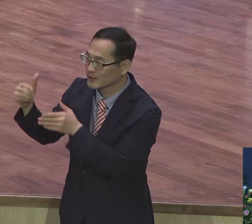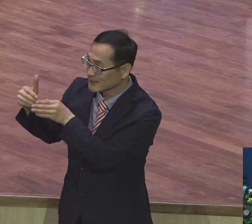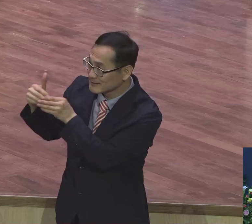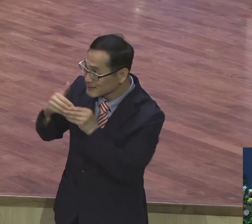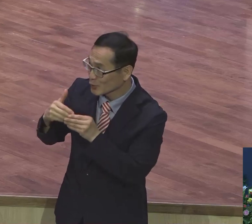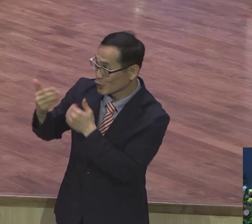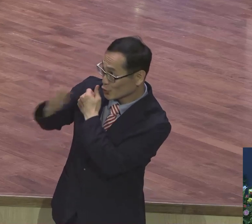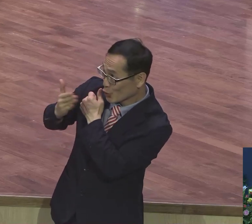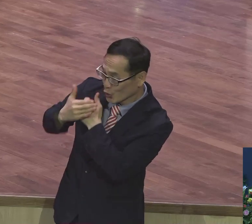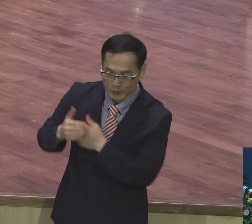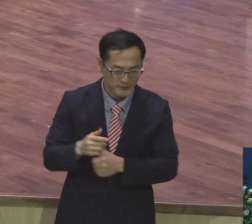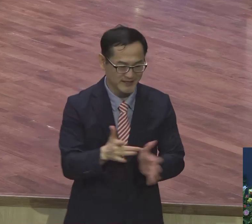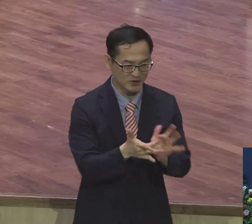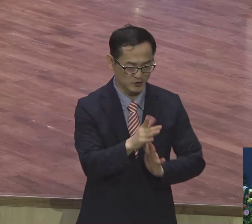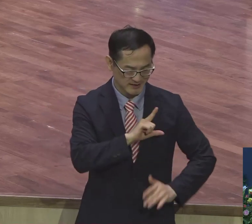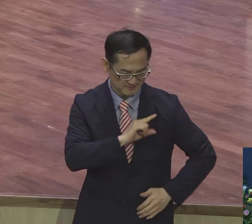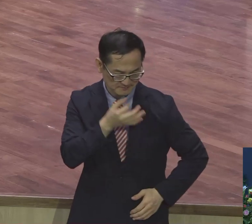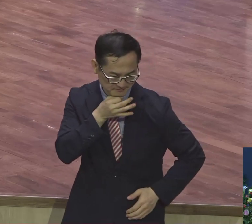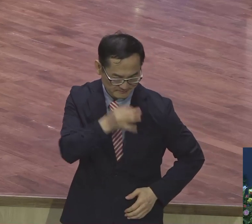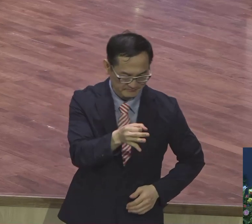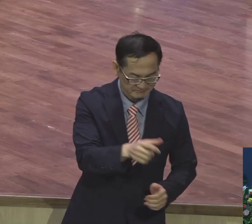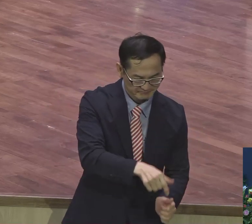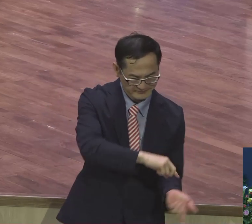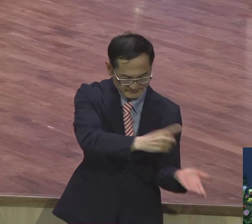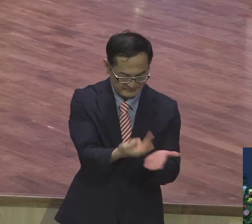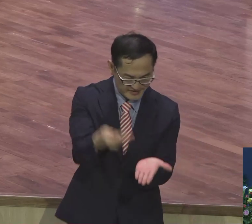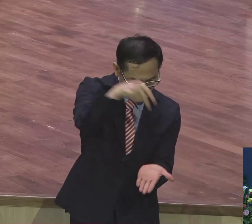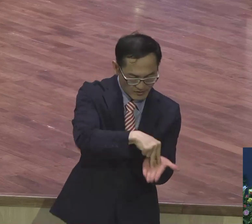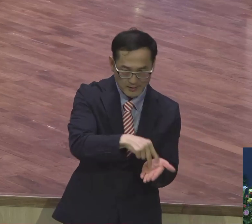거예요. 성령이 임하시면 권능을 받고